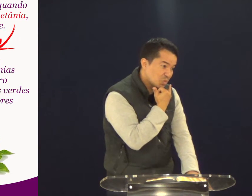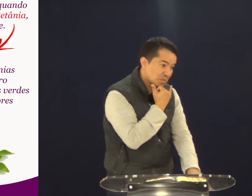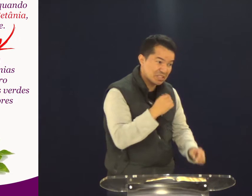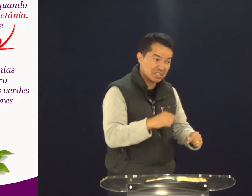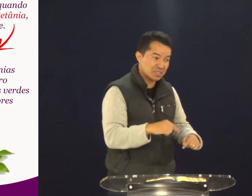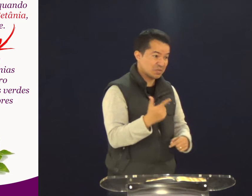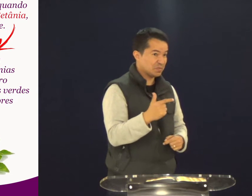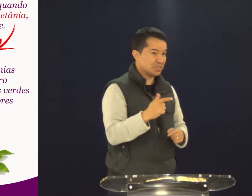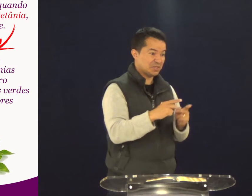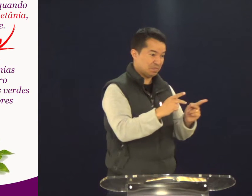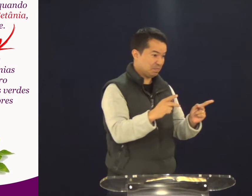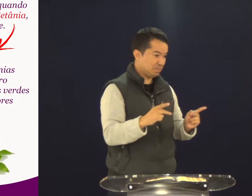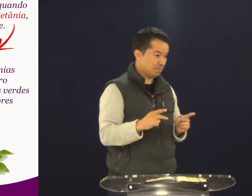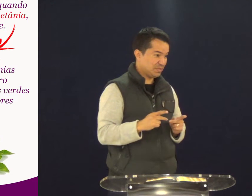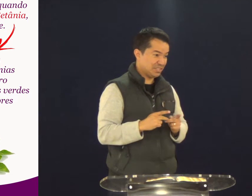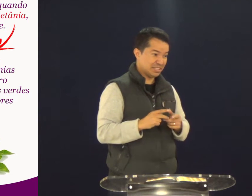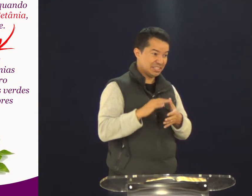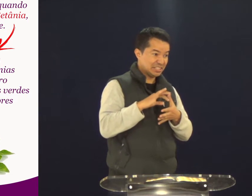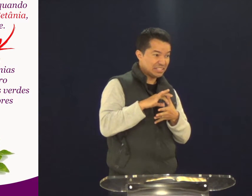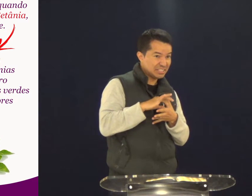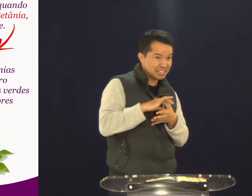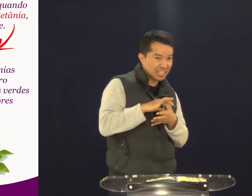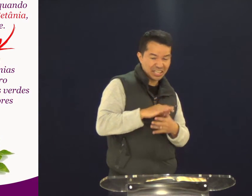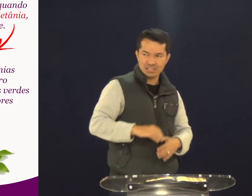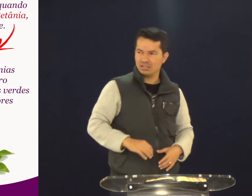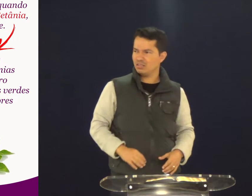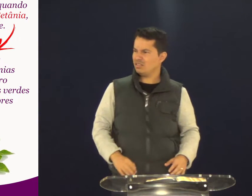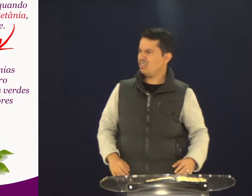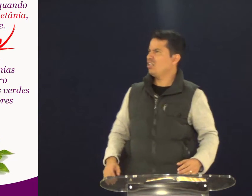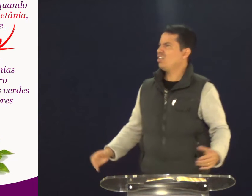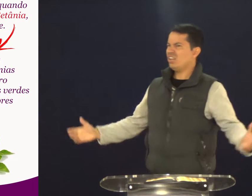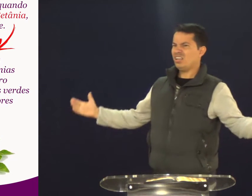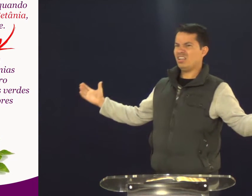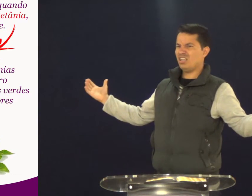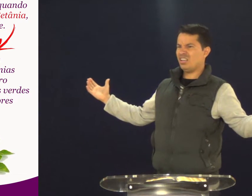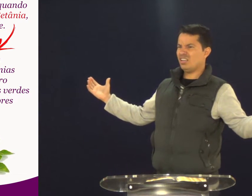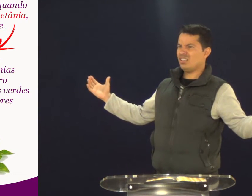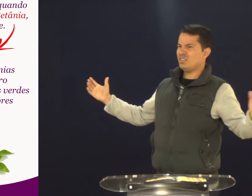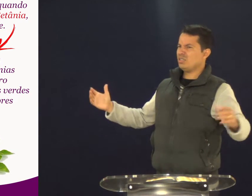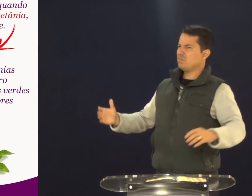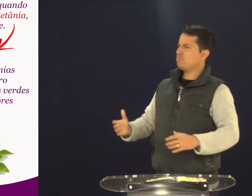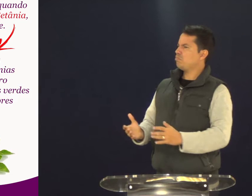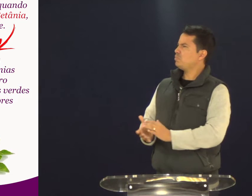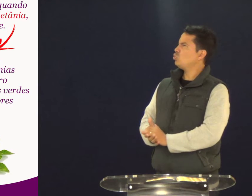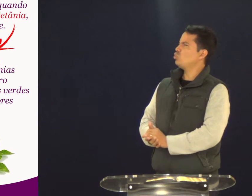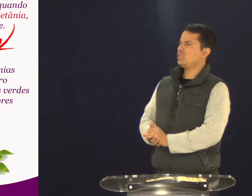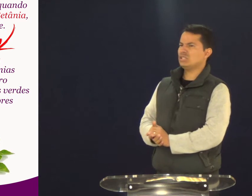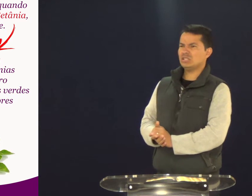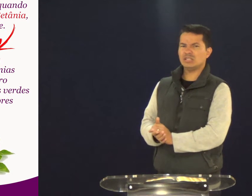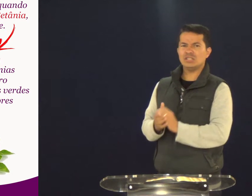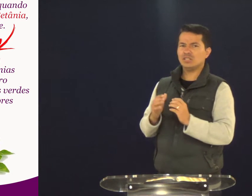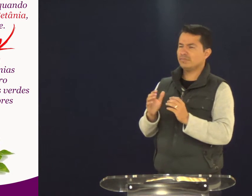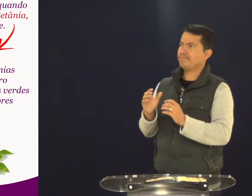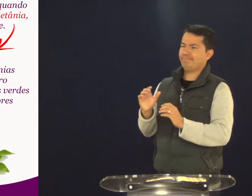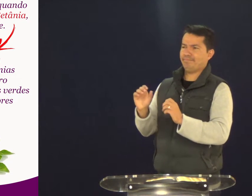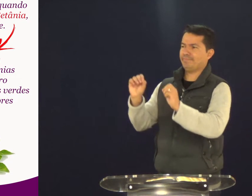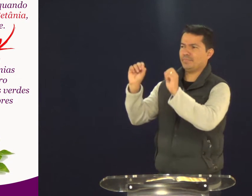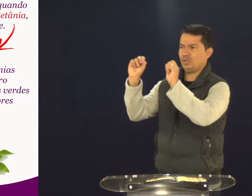Desculpa, mas também não tenho pizza de carne. E, de repente, você pensa... Puxa vida.